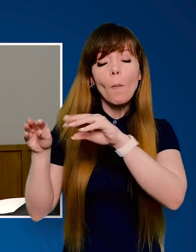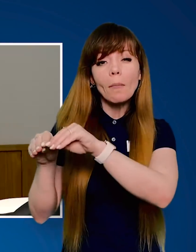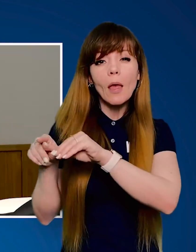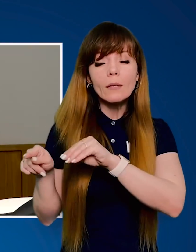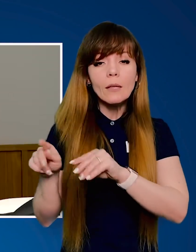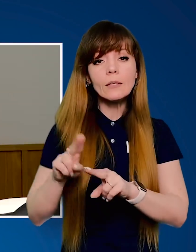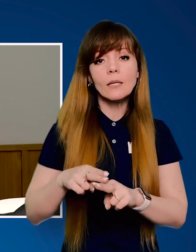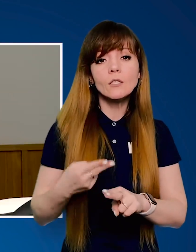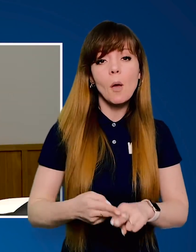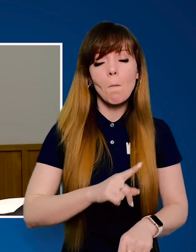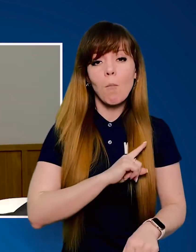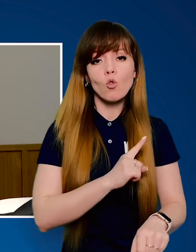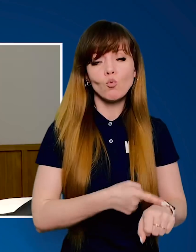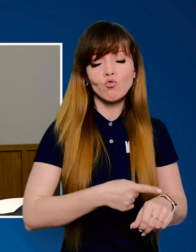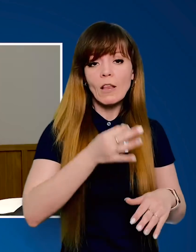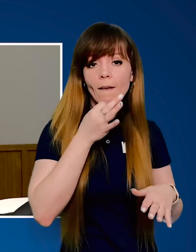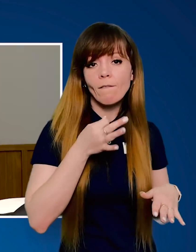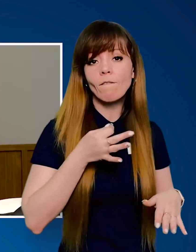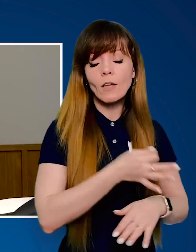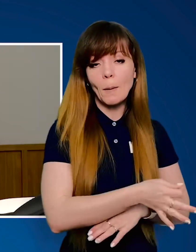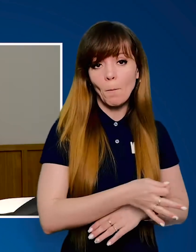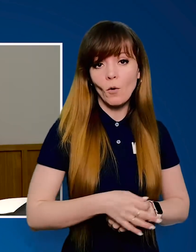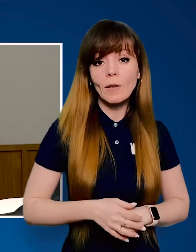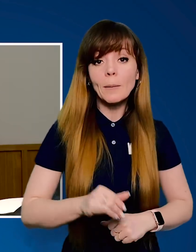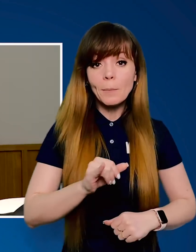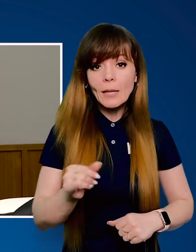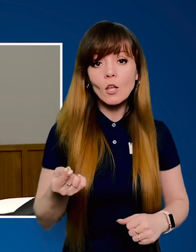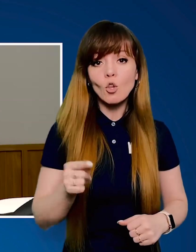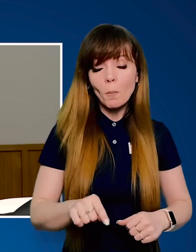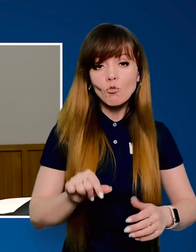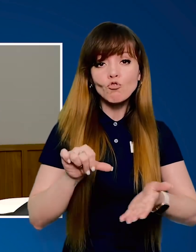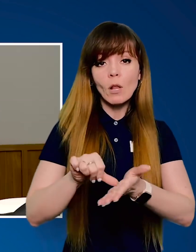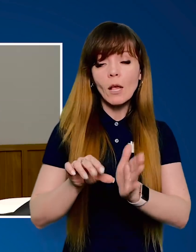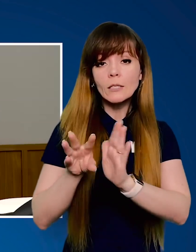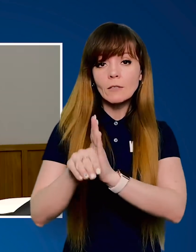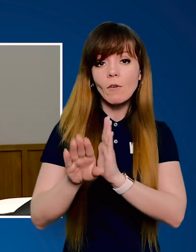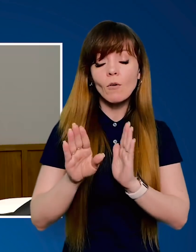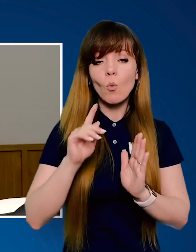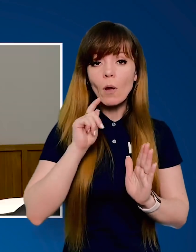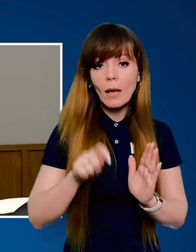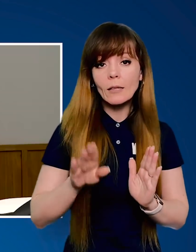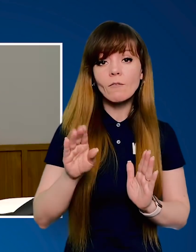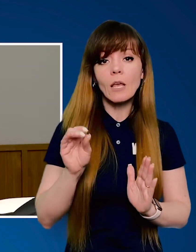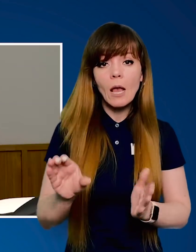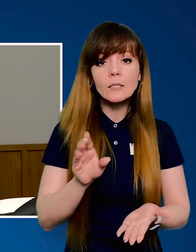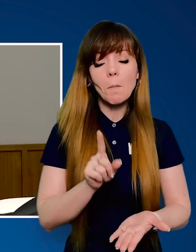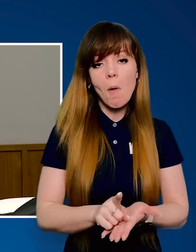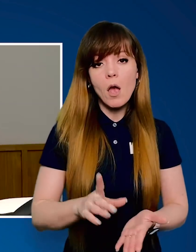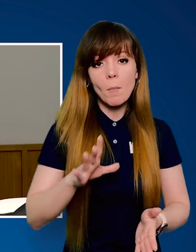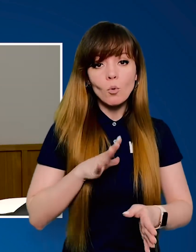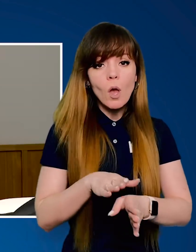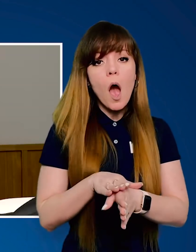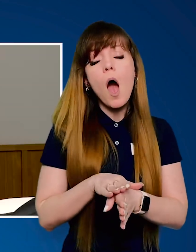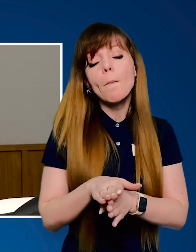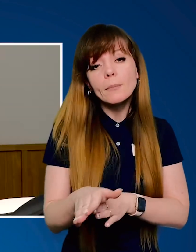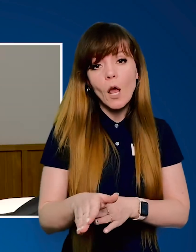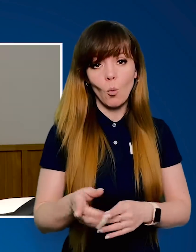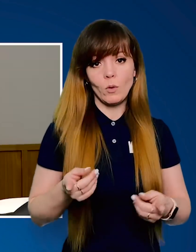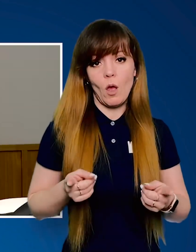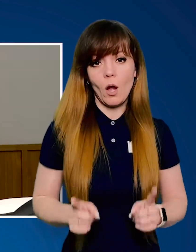'єднання – це потужна відповідь. І тому членство України в Європейському Союзі має бути